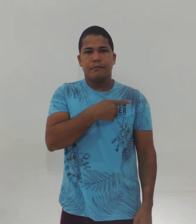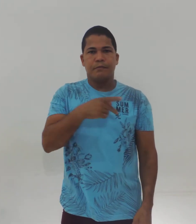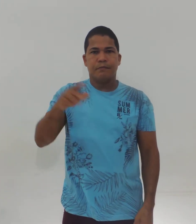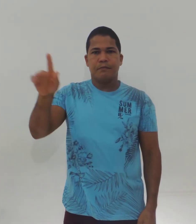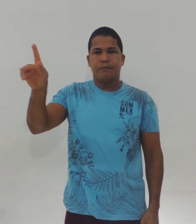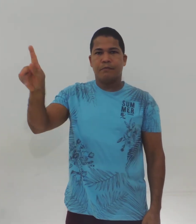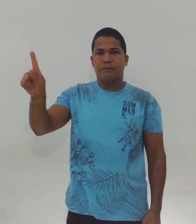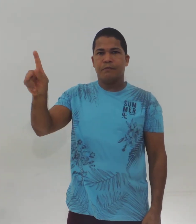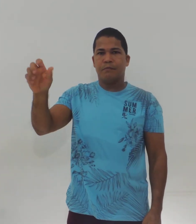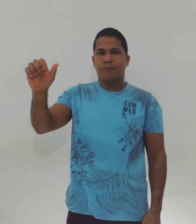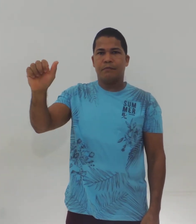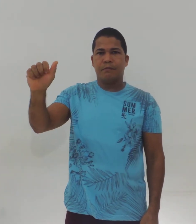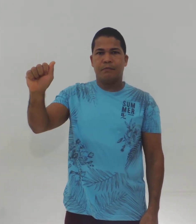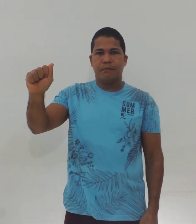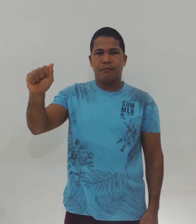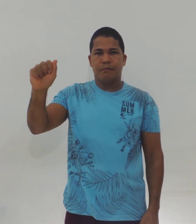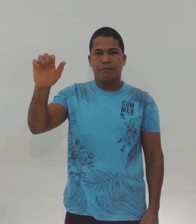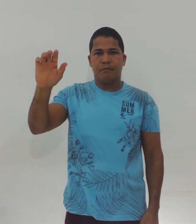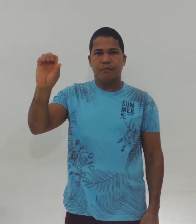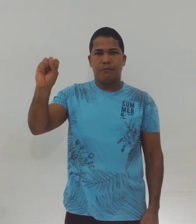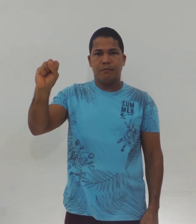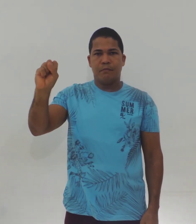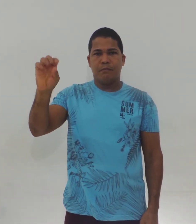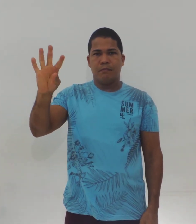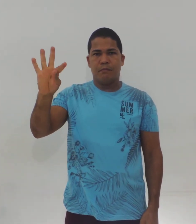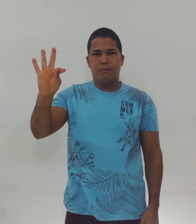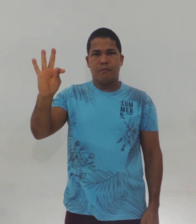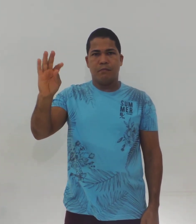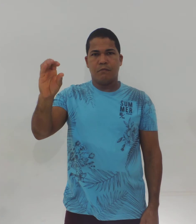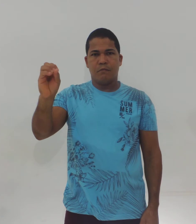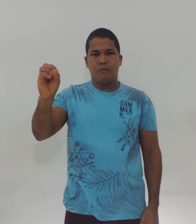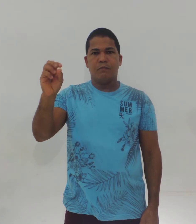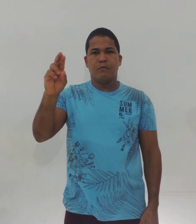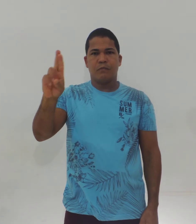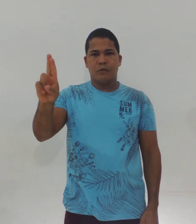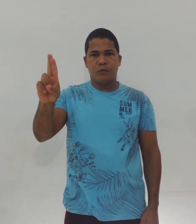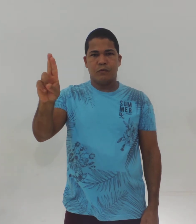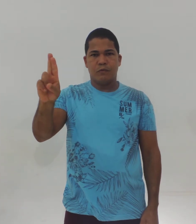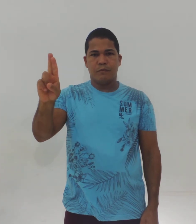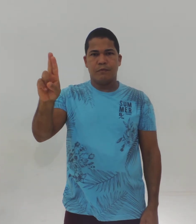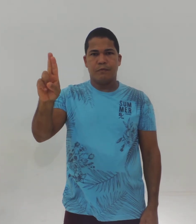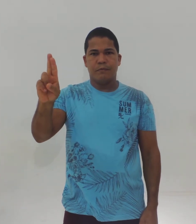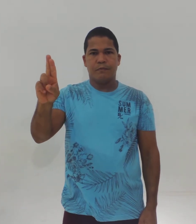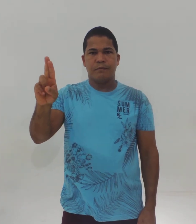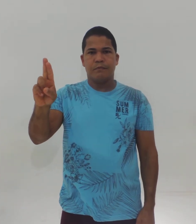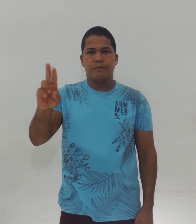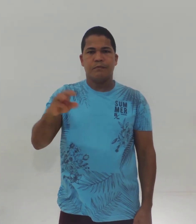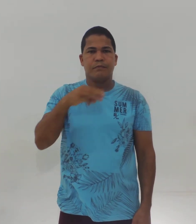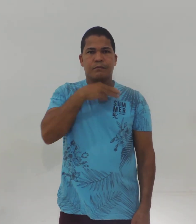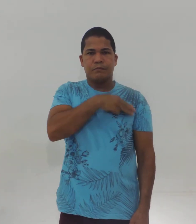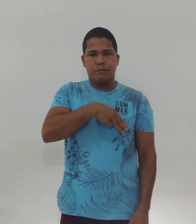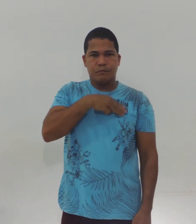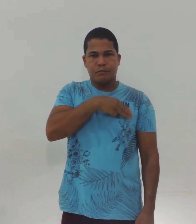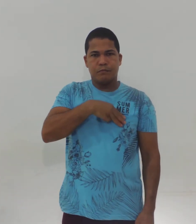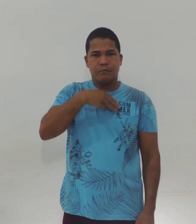o Papa Ou Ou Ou